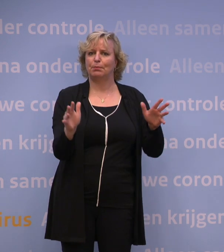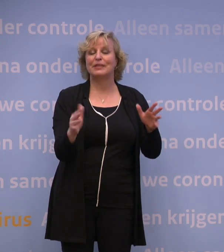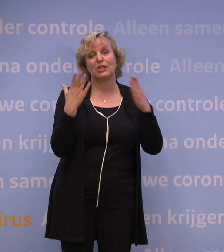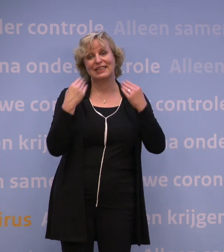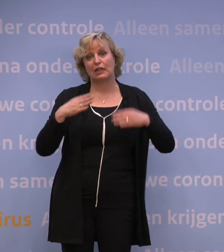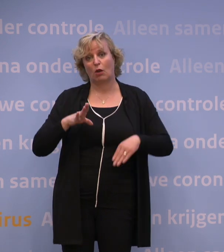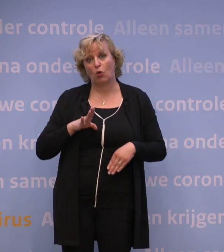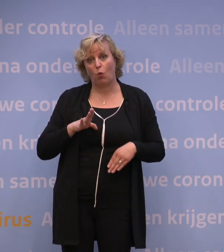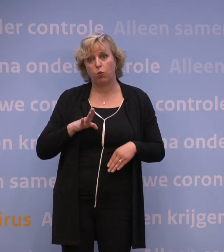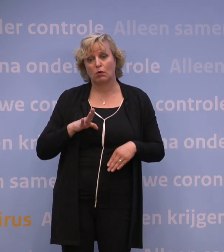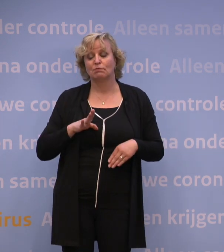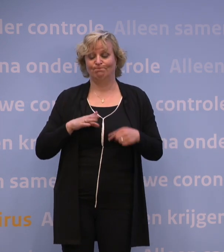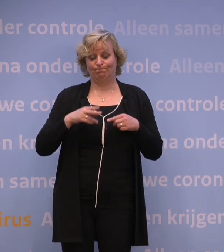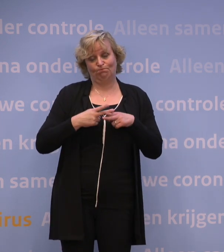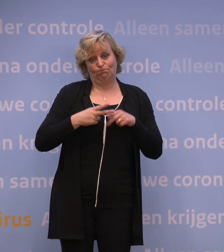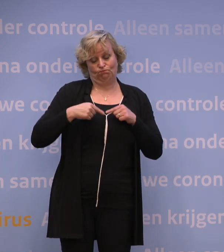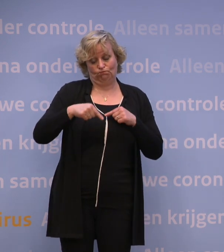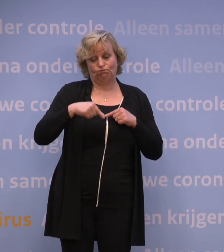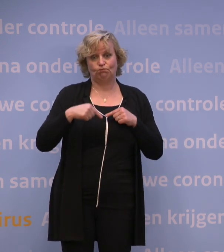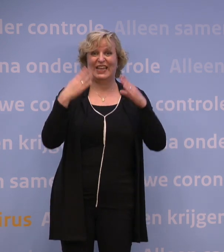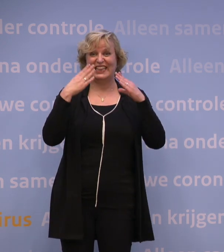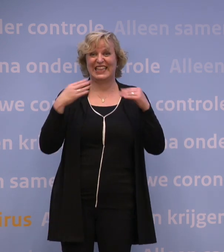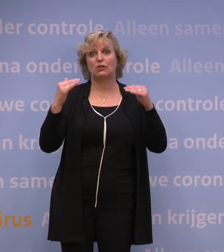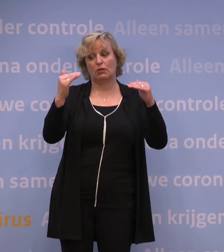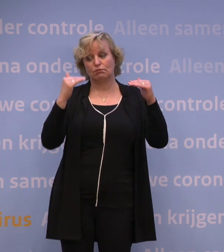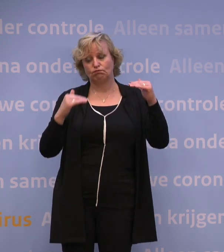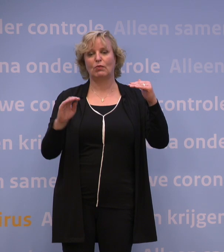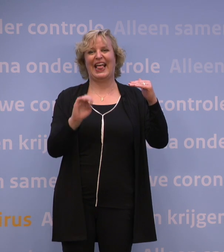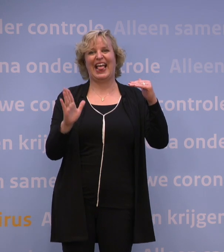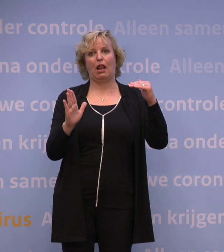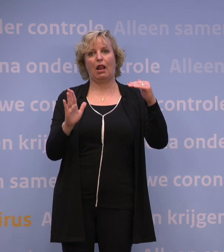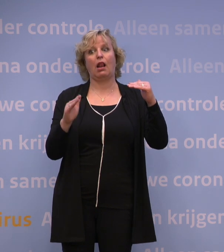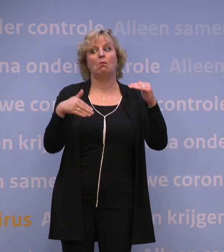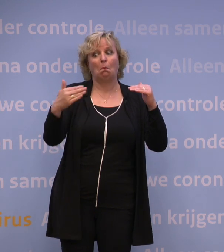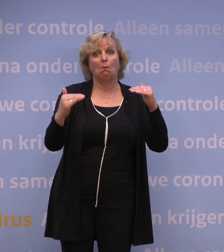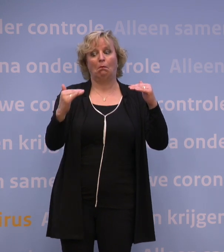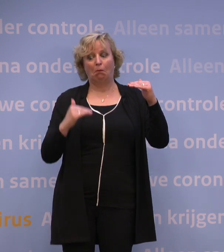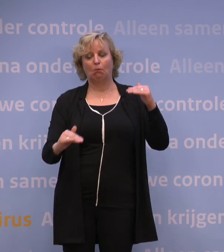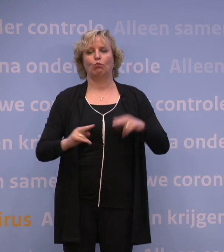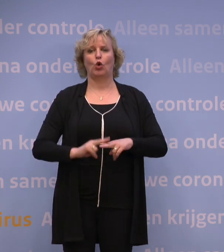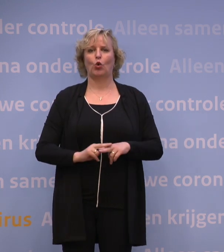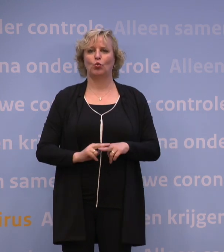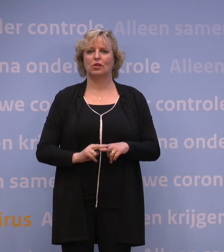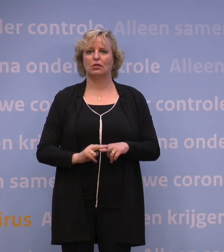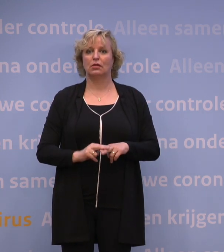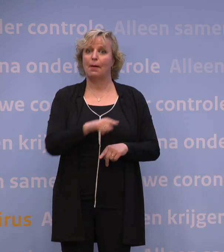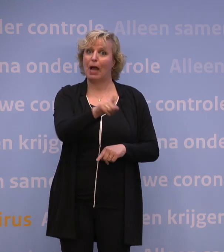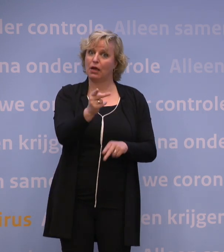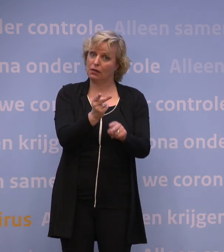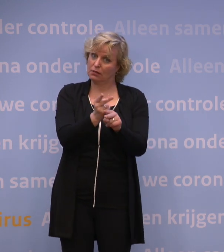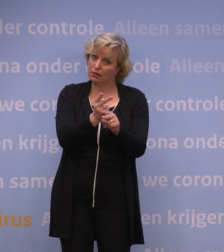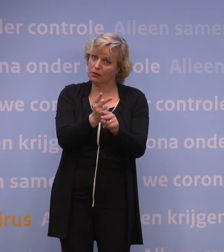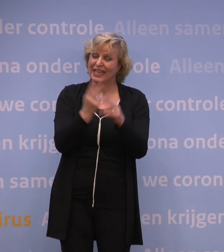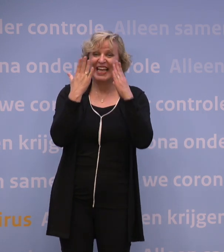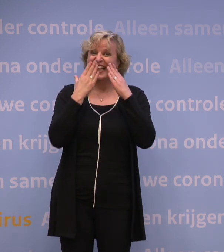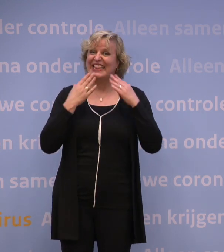zakt het besmettingsniveau in ons land naar verwachting naar geel en daarna hopelijk naar groen. Maar weet dus dat zolang